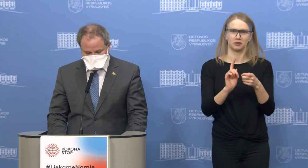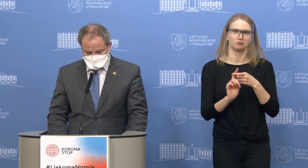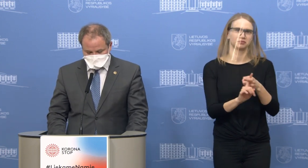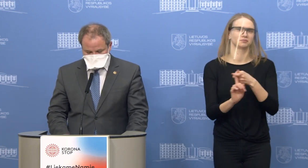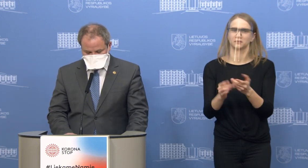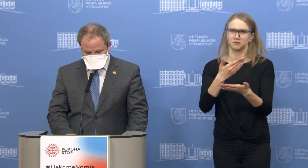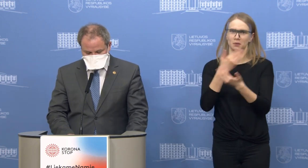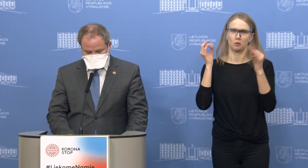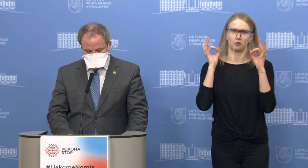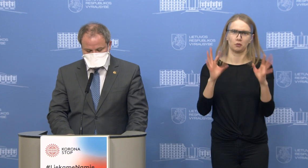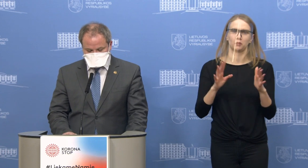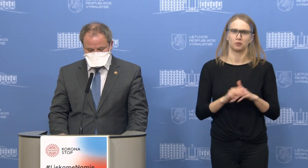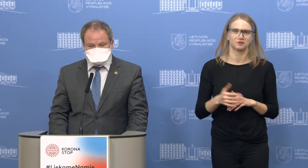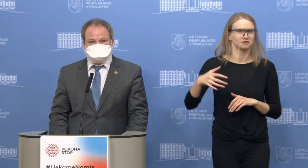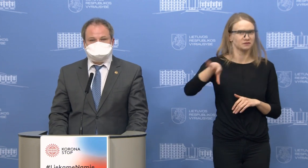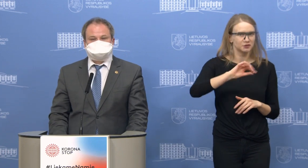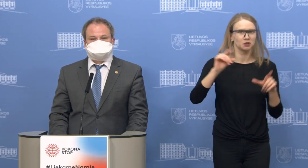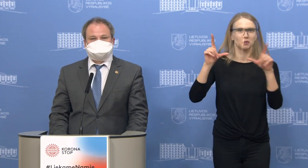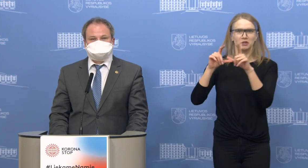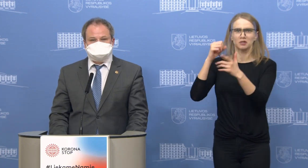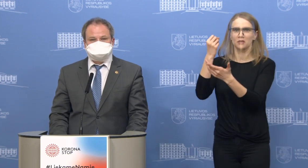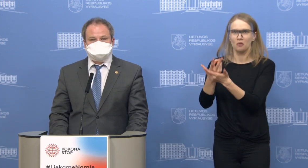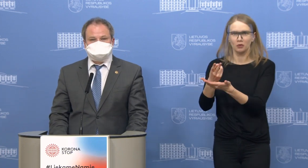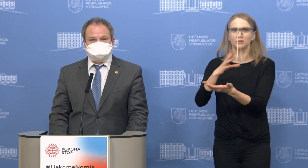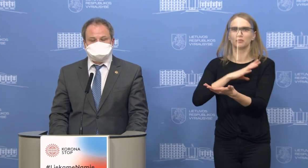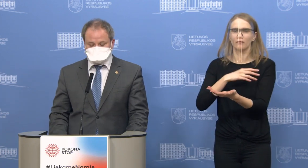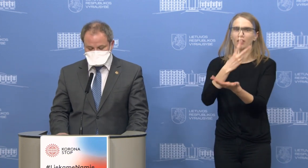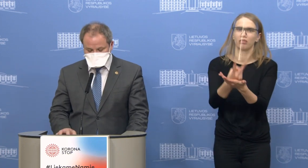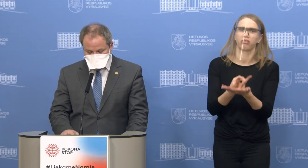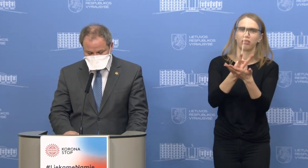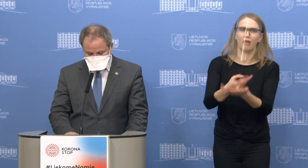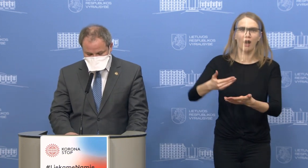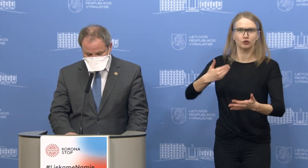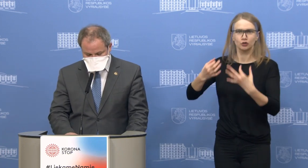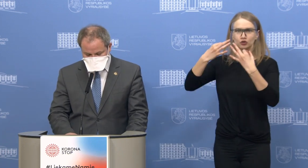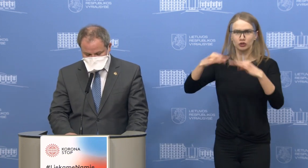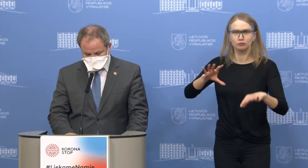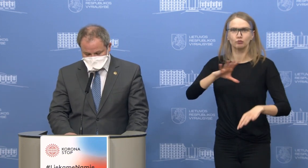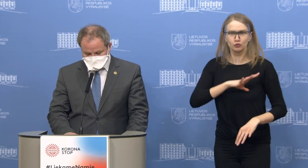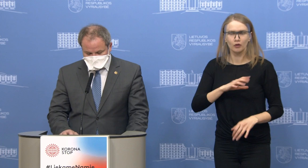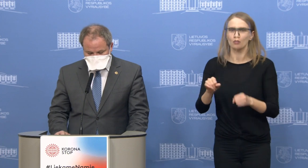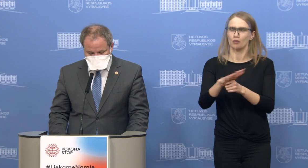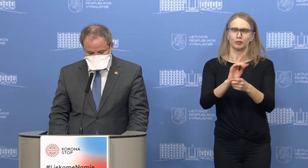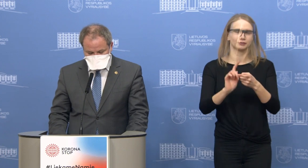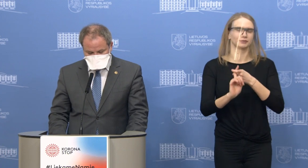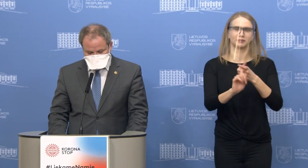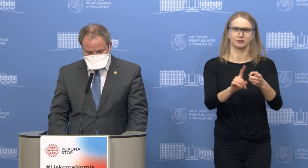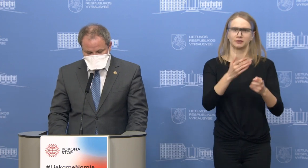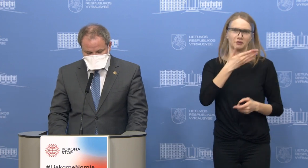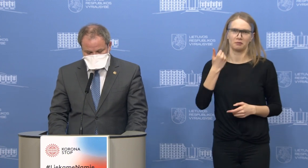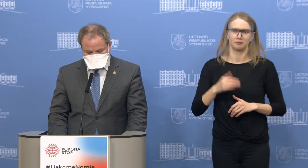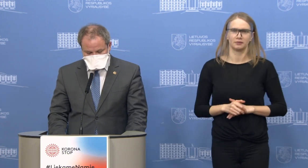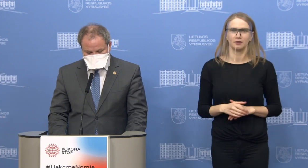kaip sakiau, ne vieno užsikrėtusiojo iš tos 167, kurie jau buvo paleisti iš ligoninės, nenustatyta. Na ir